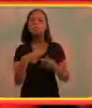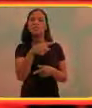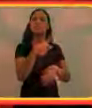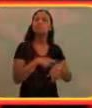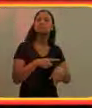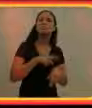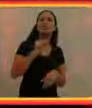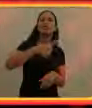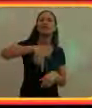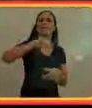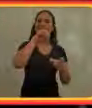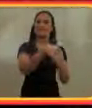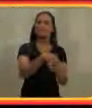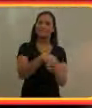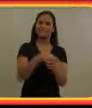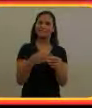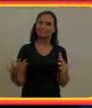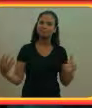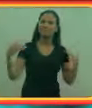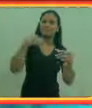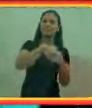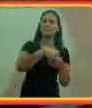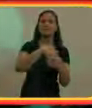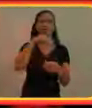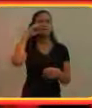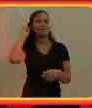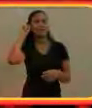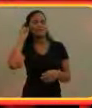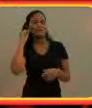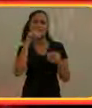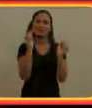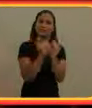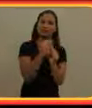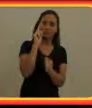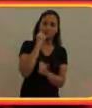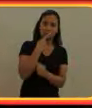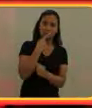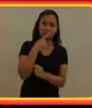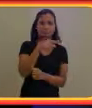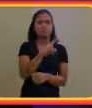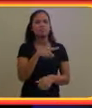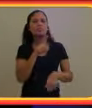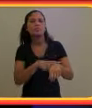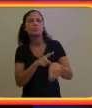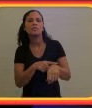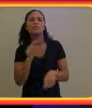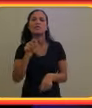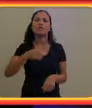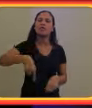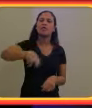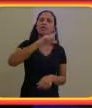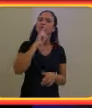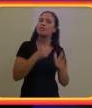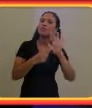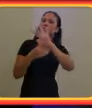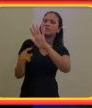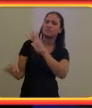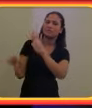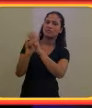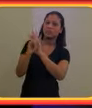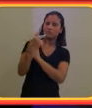porque você acaba... É um momento que você está incluindo tanto os ouvintes quanto os surdos.